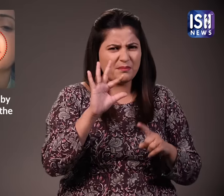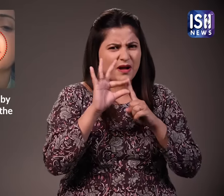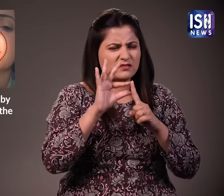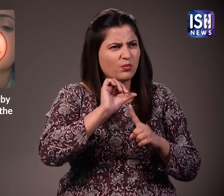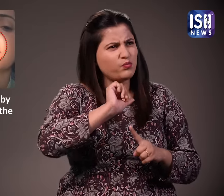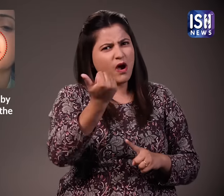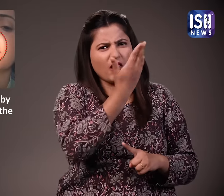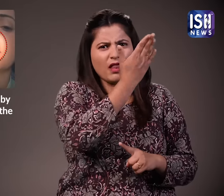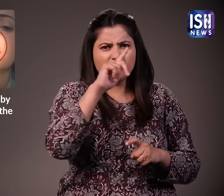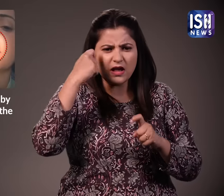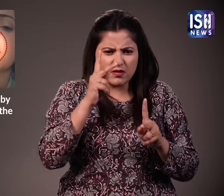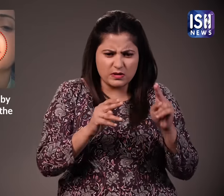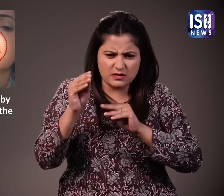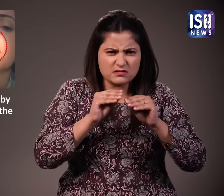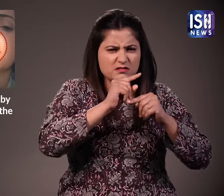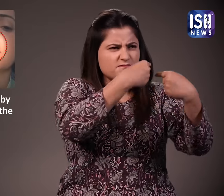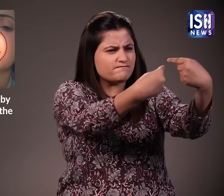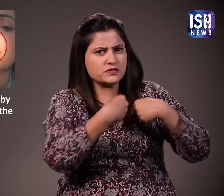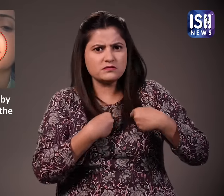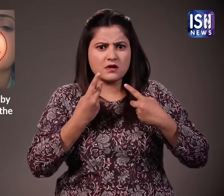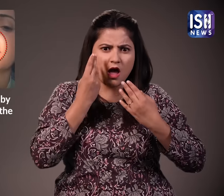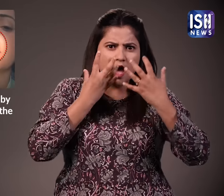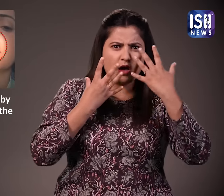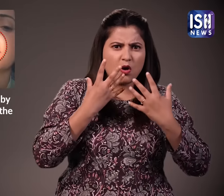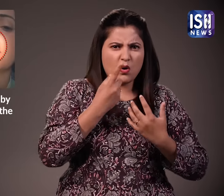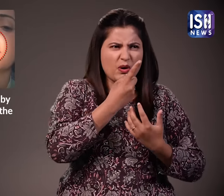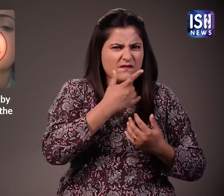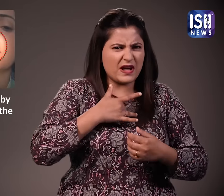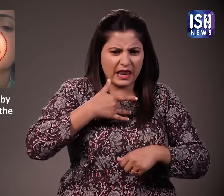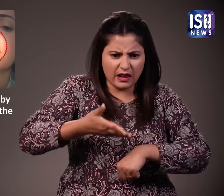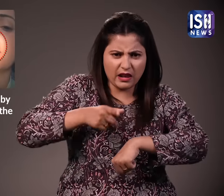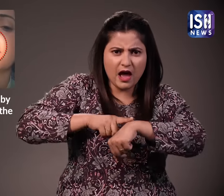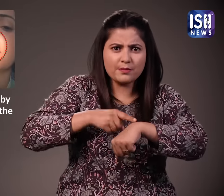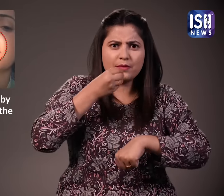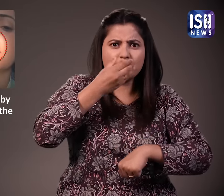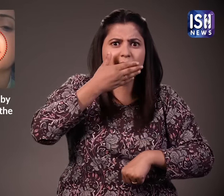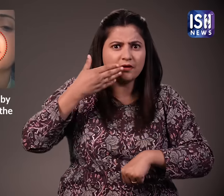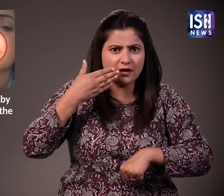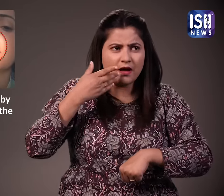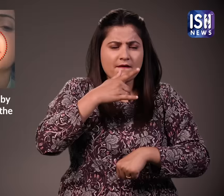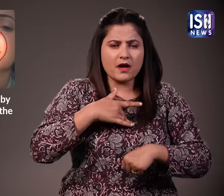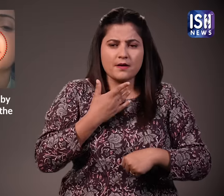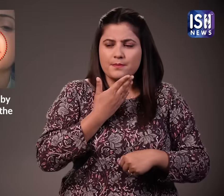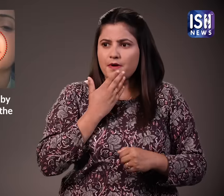उसने रमदान के पवित्र महीने के दोरान अपना फर्जी वीडियो साजा करने और गलत सूचना फैलाने के लिए पाकिस्तान सोचल मीडिया के भी आलोचना की